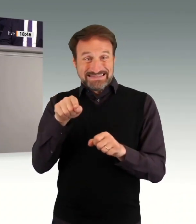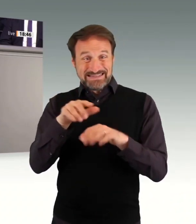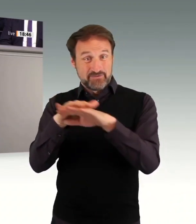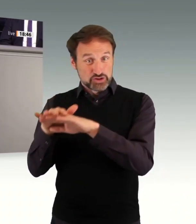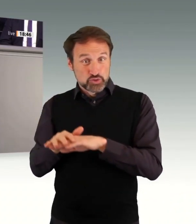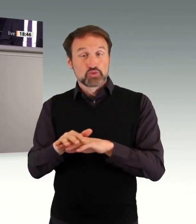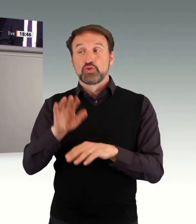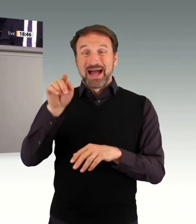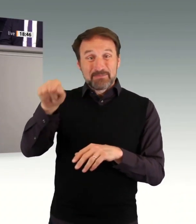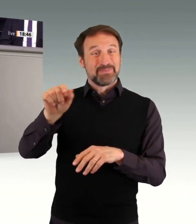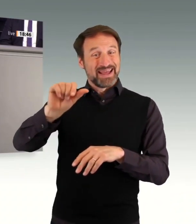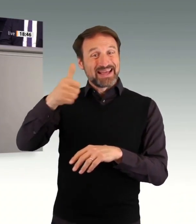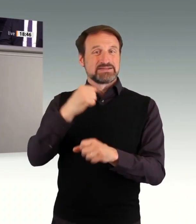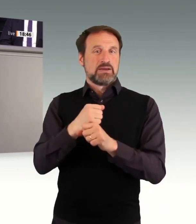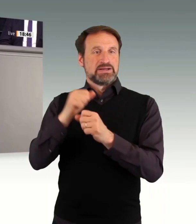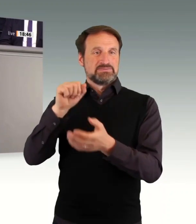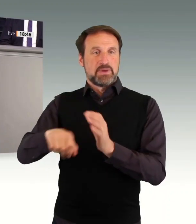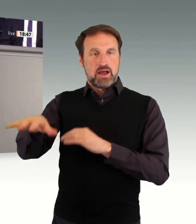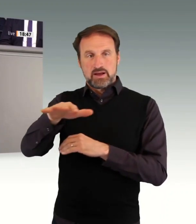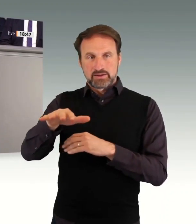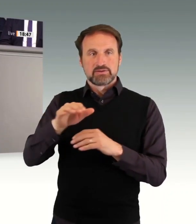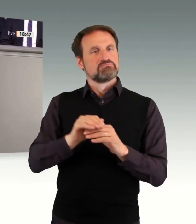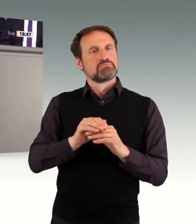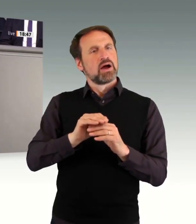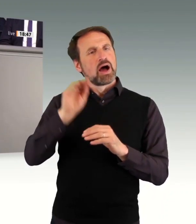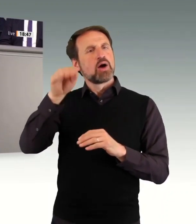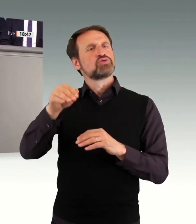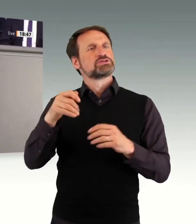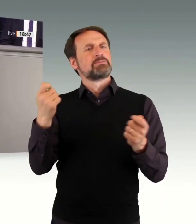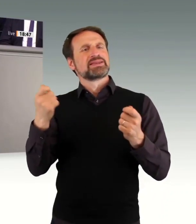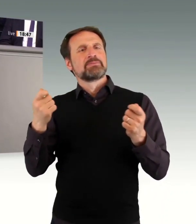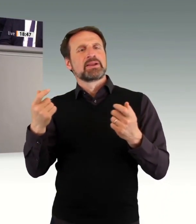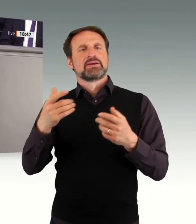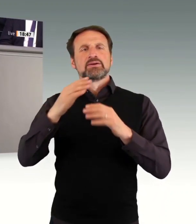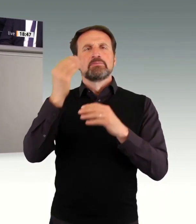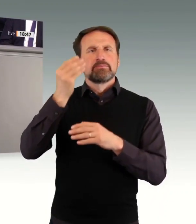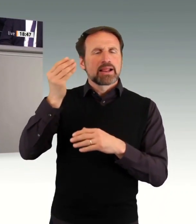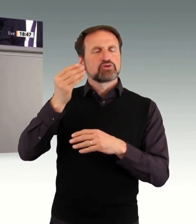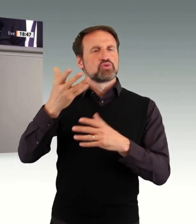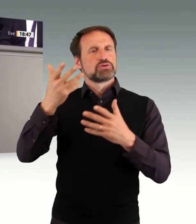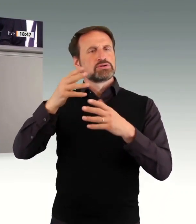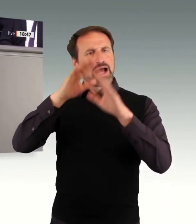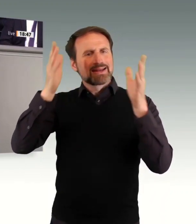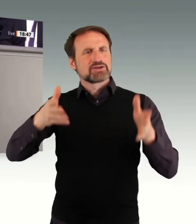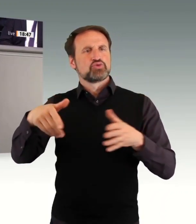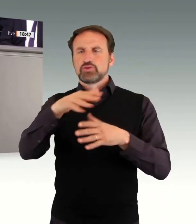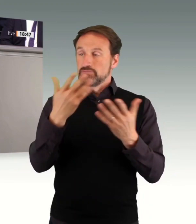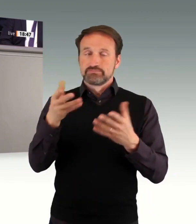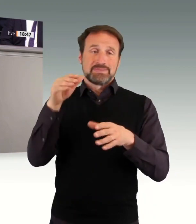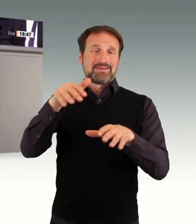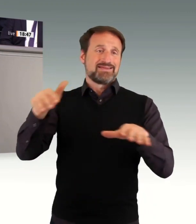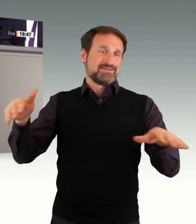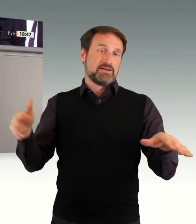mit Behinderung auf dem ersten Arbeitsmarkt zu verbessern. Denn es ist für unsere Gesellschaft insgesamt wichtig, dass wir die